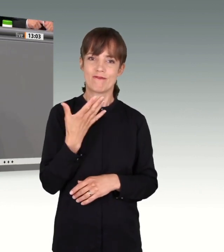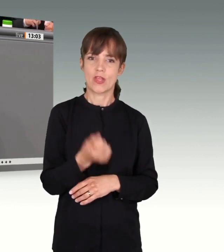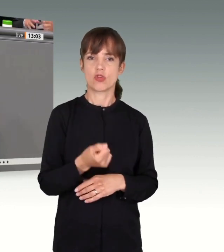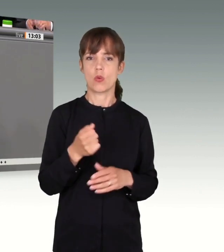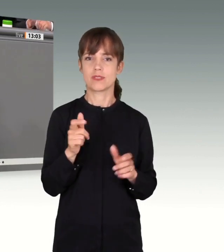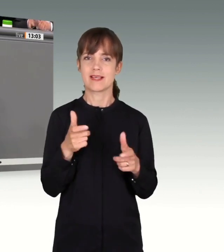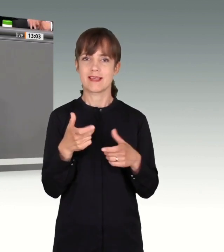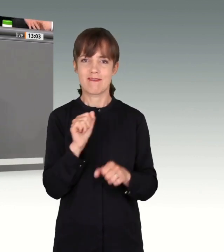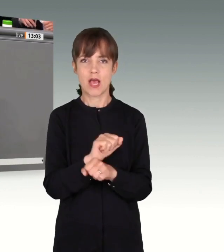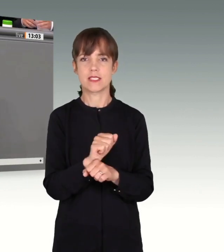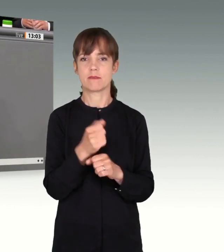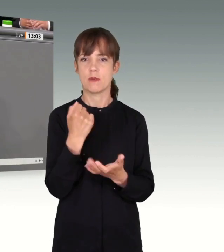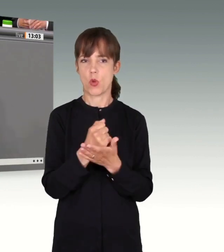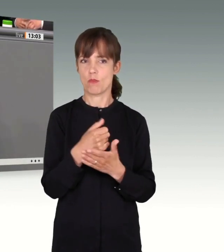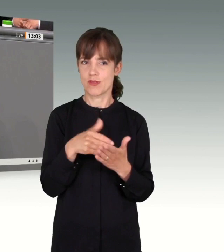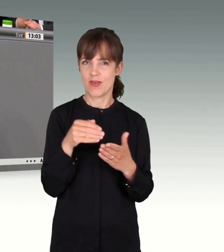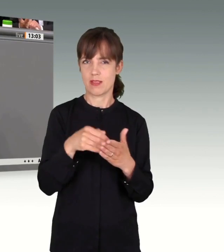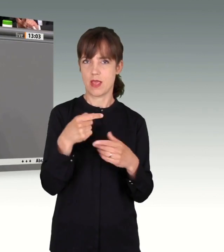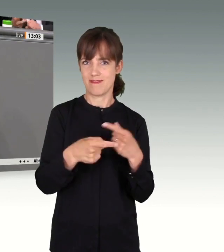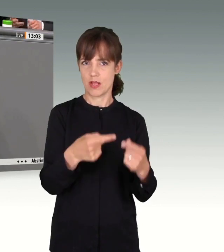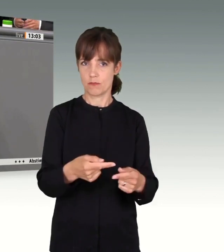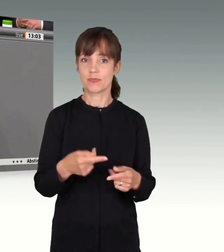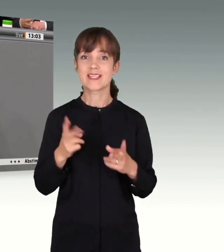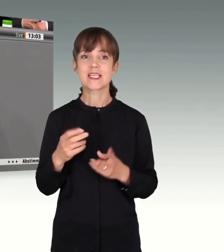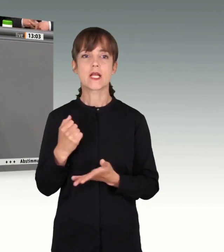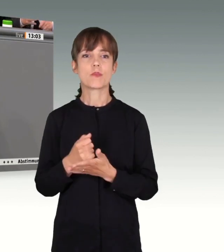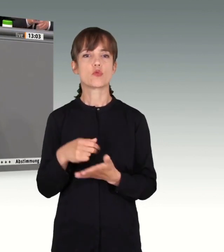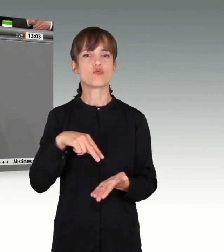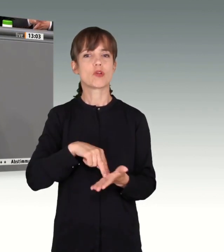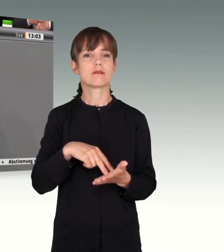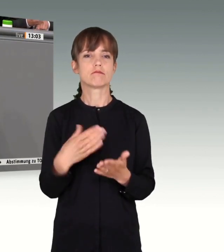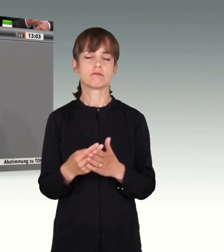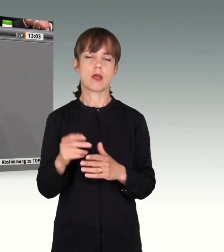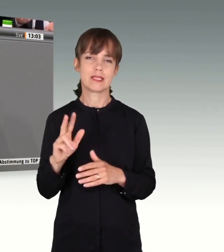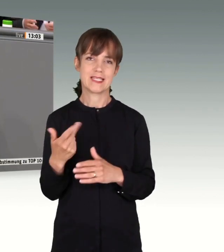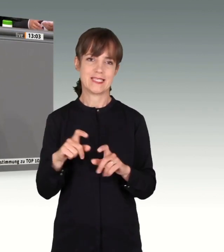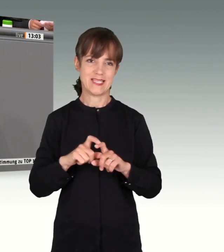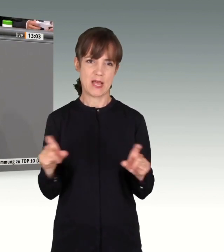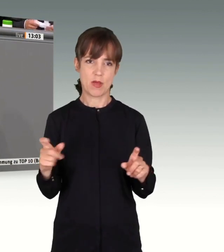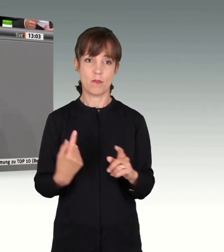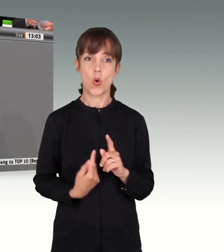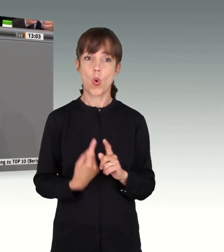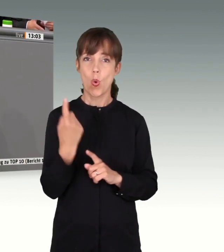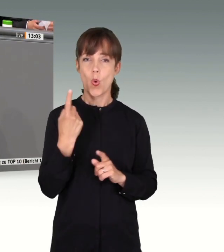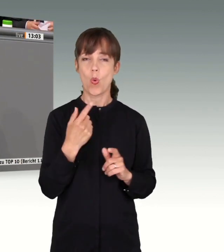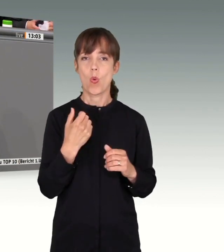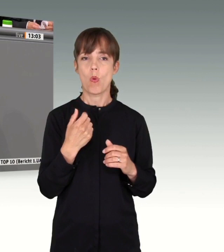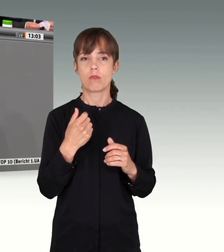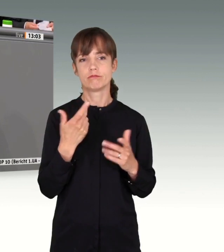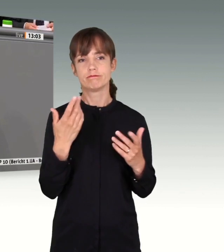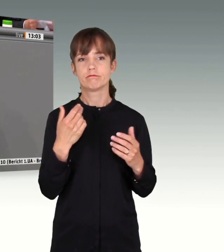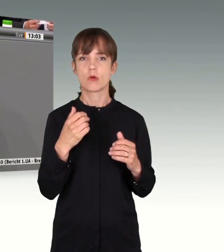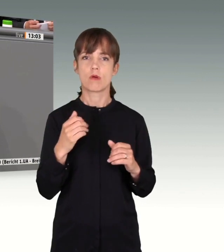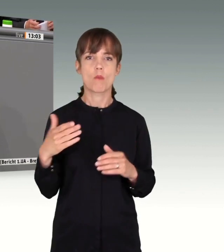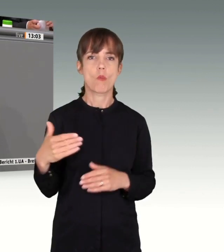Zuständigkeit von Sicherheitsbehörden ist ein weiteres drittes Thema. Hochmobile Gefährder. Der